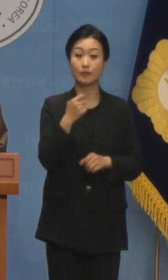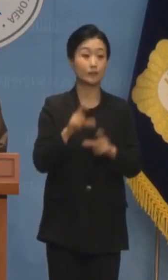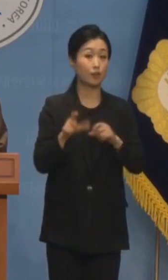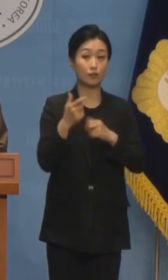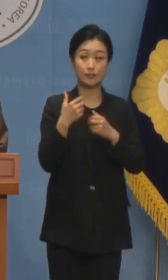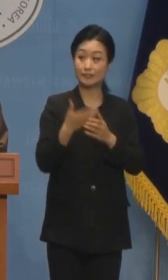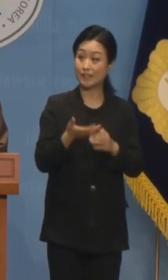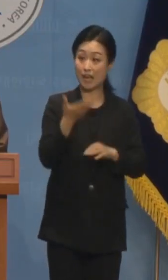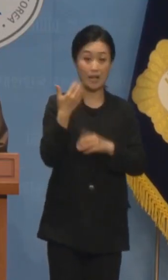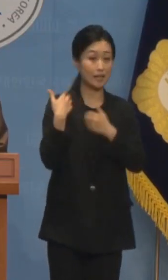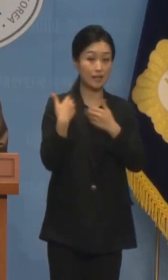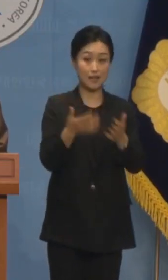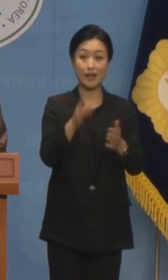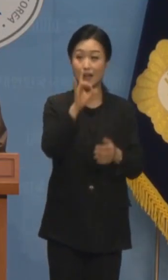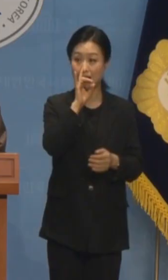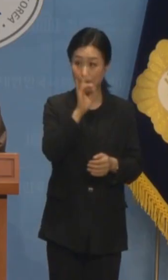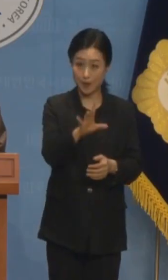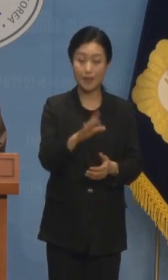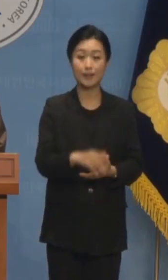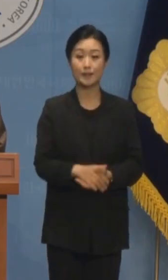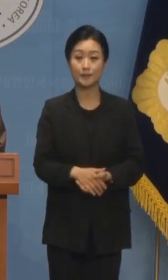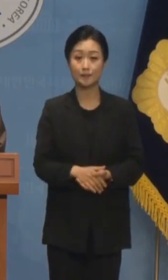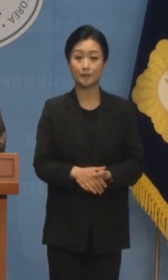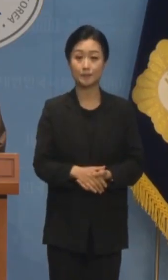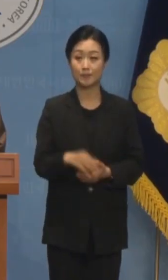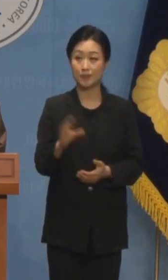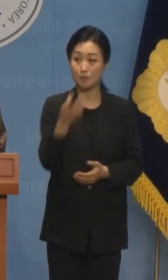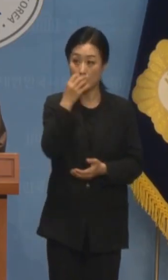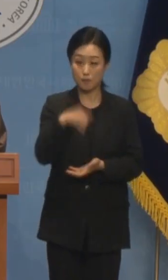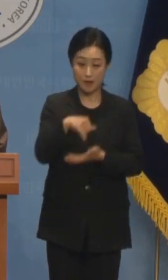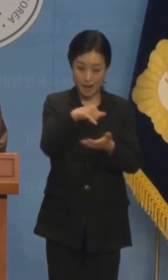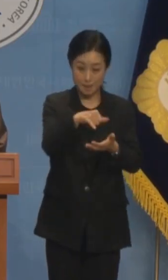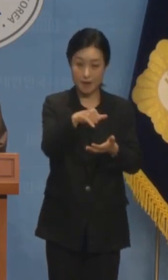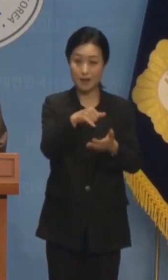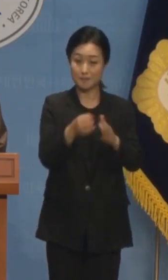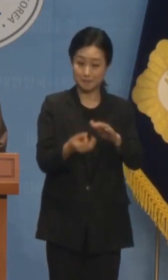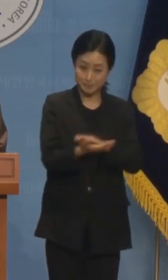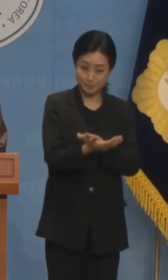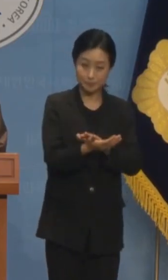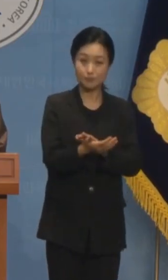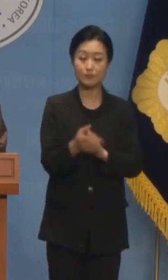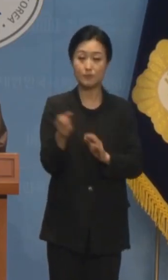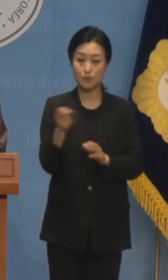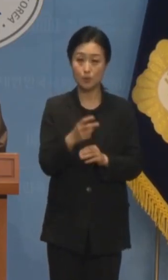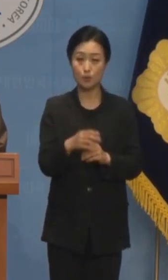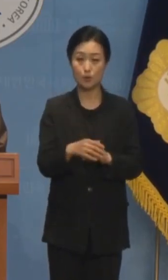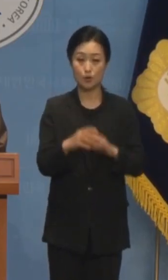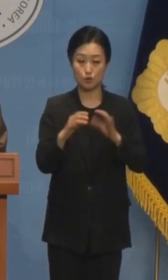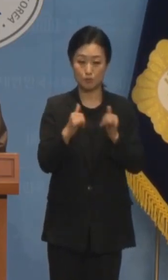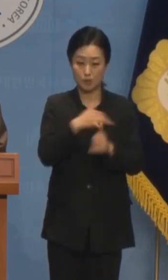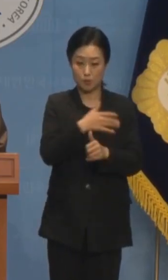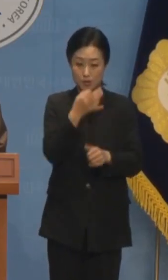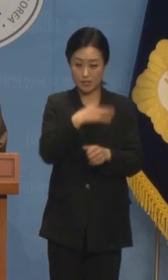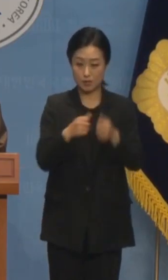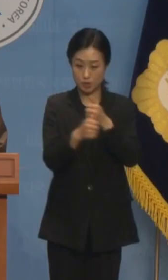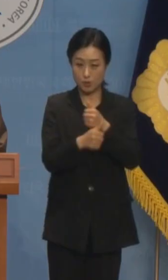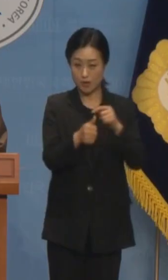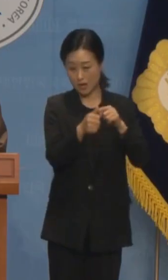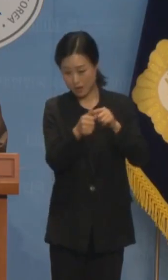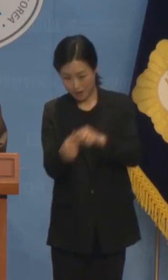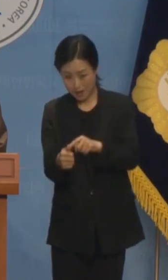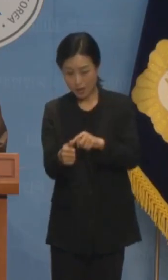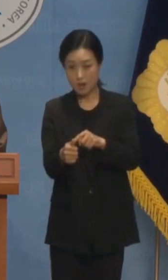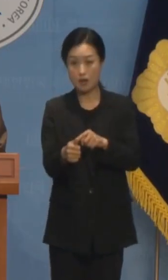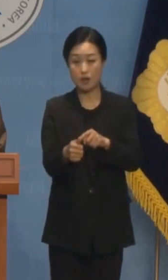지켜만 봐서는 안 됩니다 명품가방 수수와 국민권익위 조사 외압 의혹은 빙산의